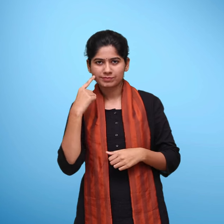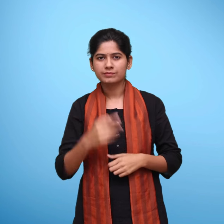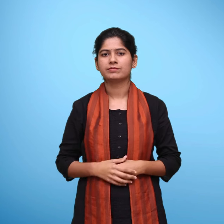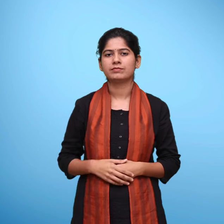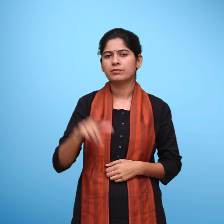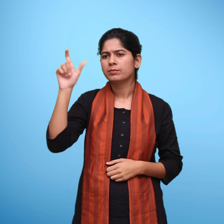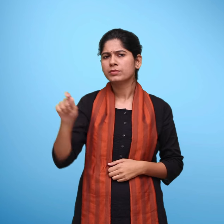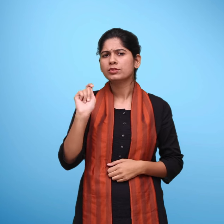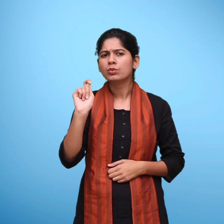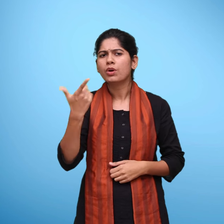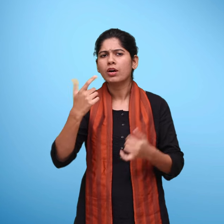पूर्व कुल्पती